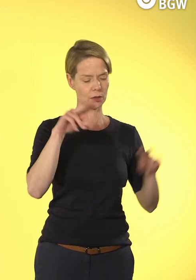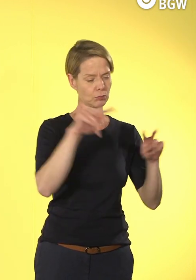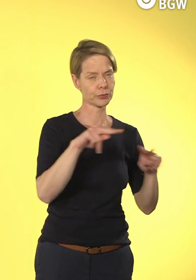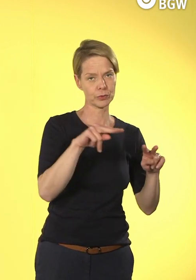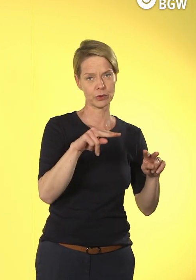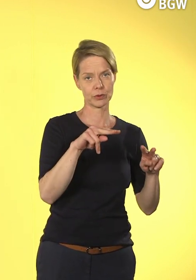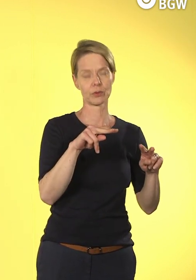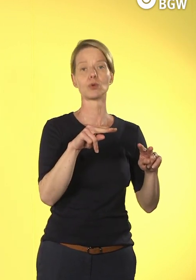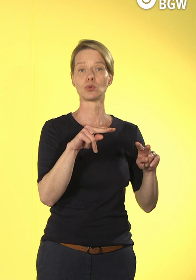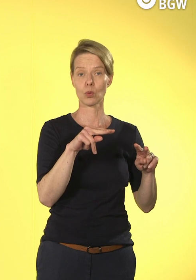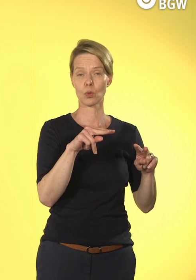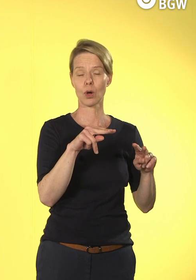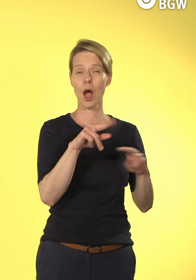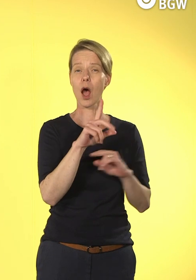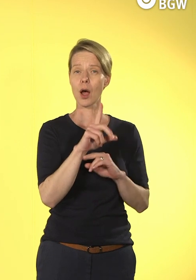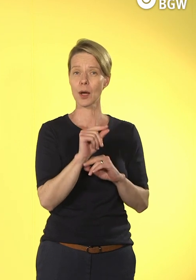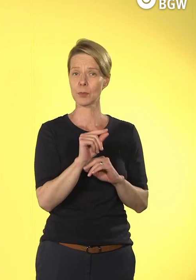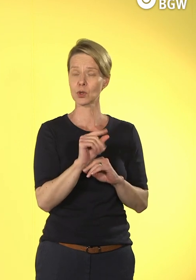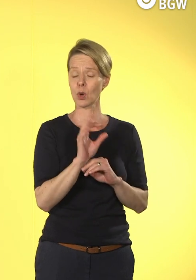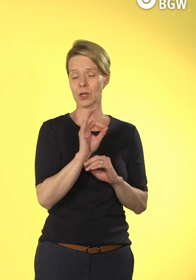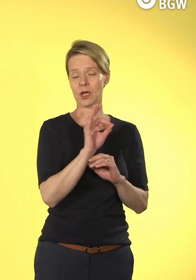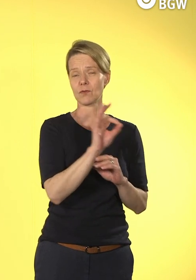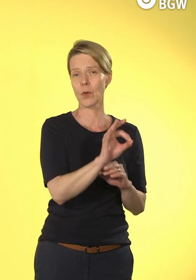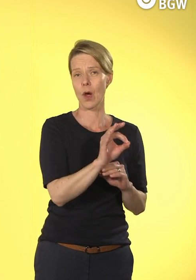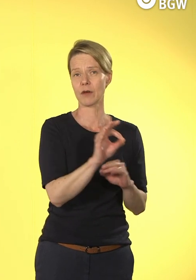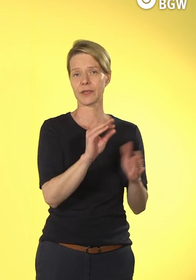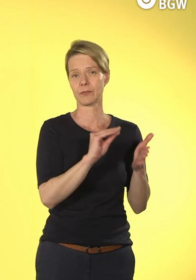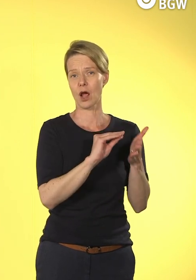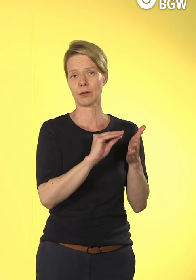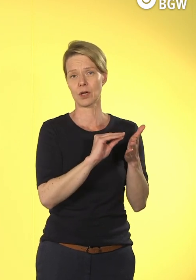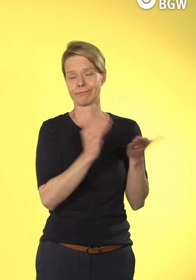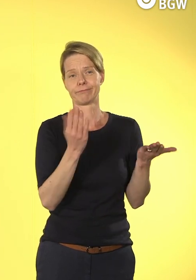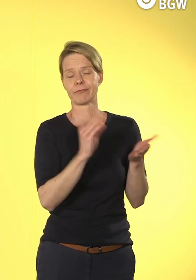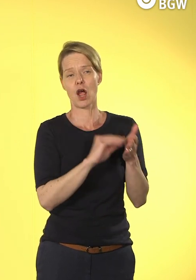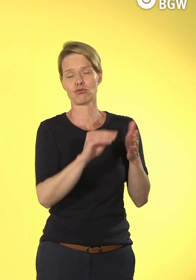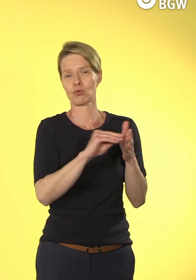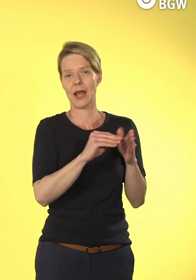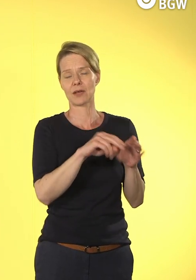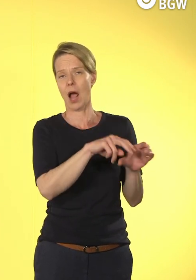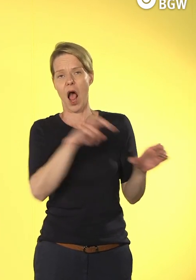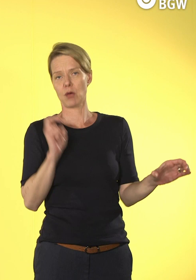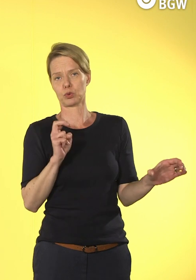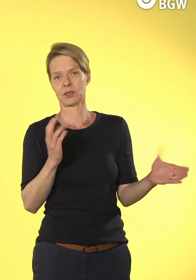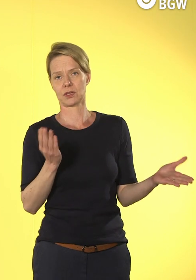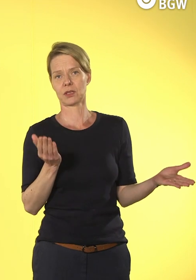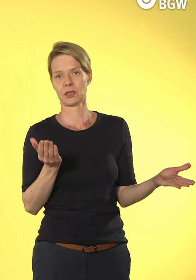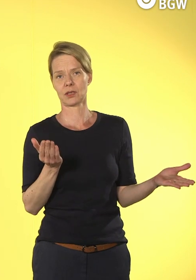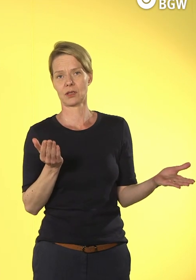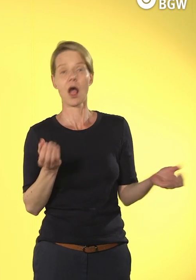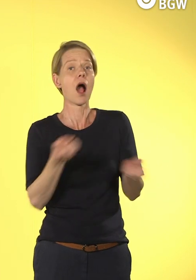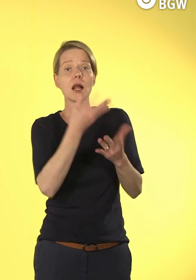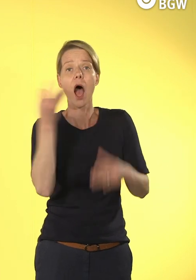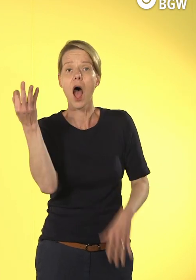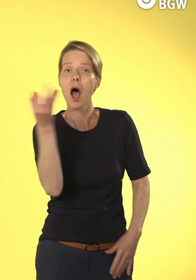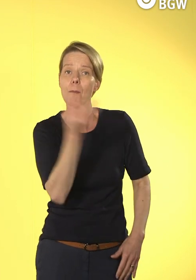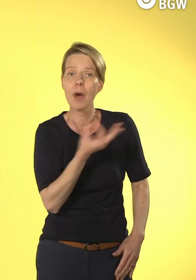bedeuten dann, neben therapeutischen Hilfen, aber auch eben ein Rausnehmen aus